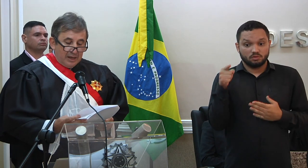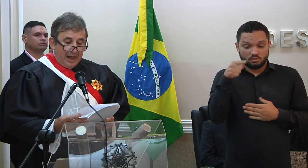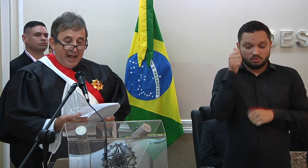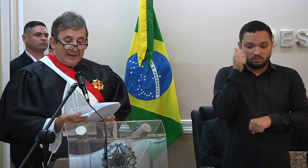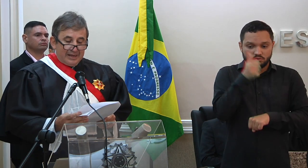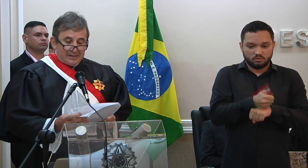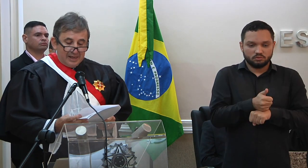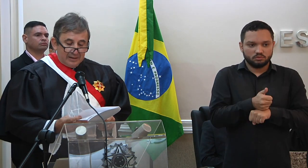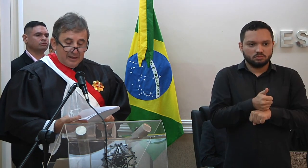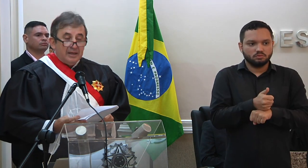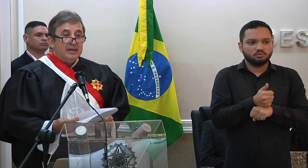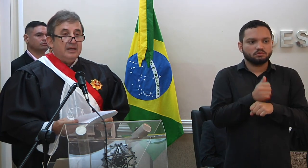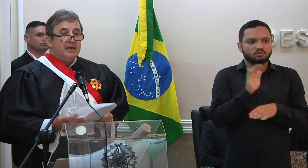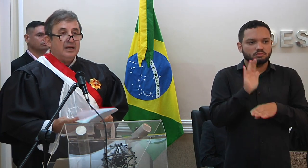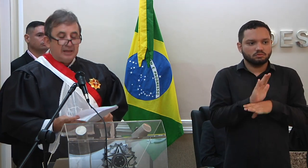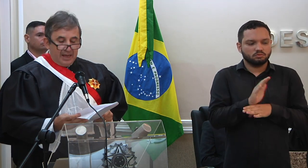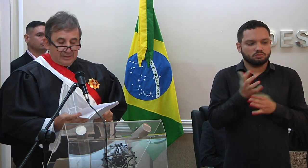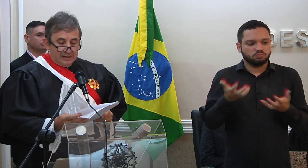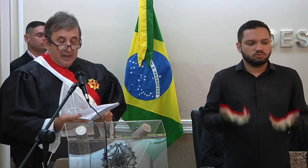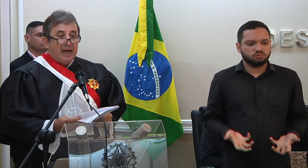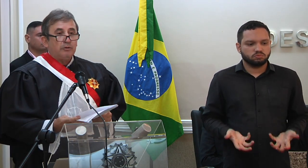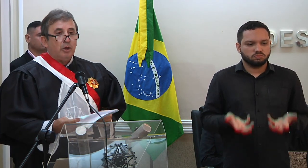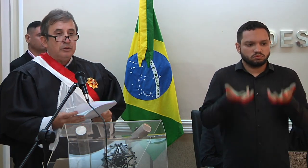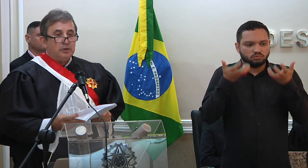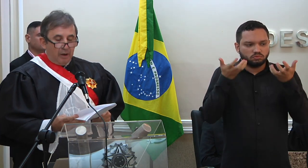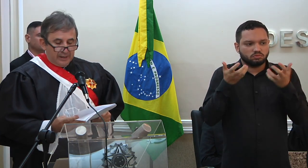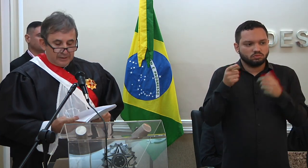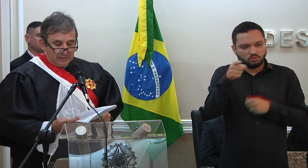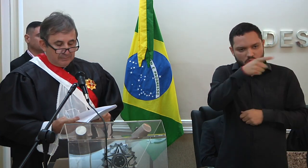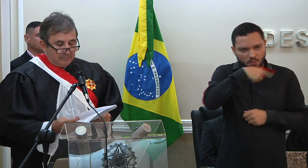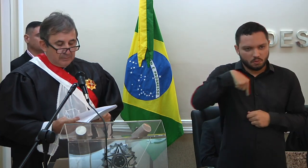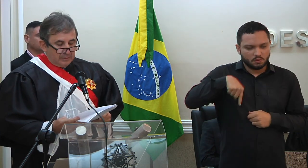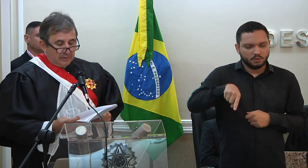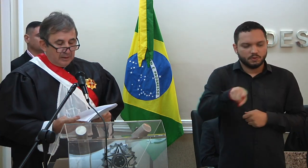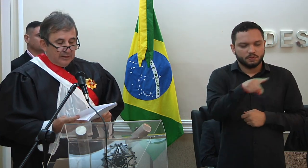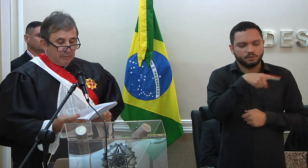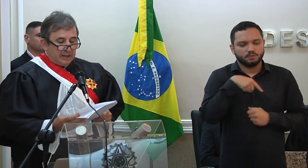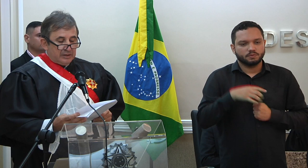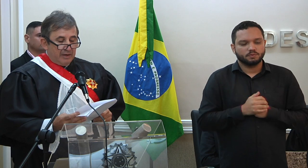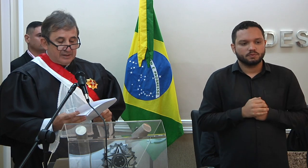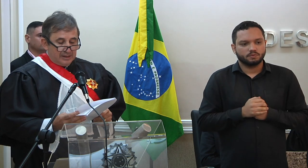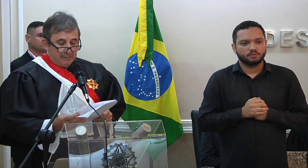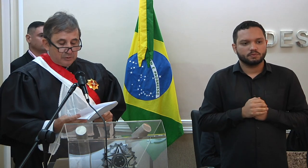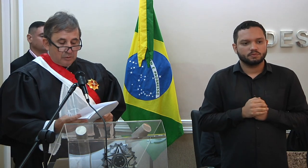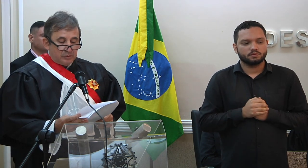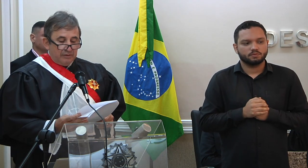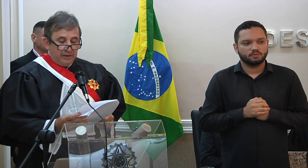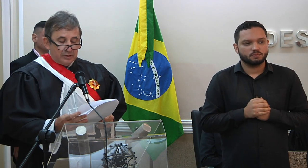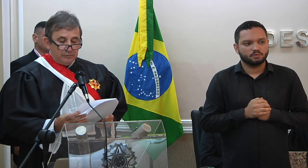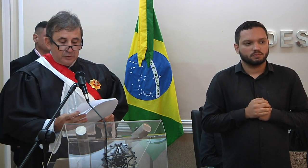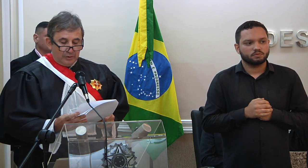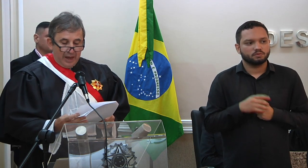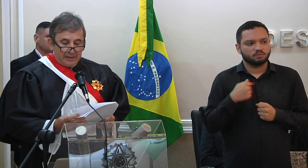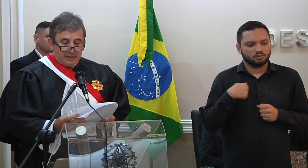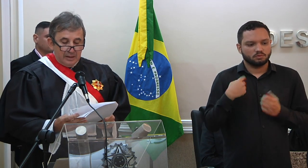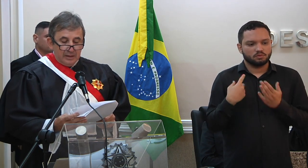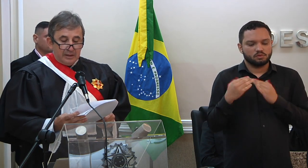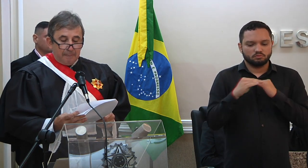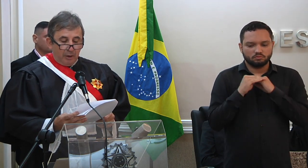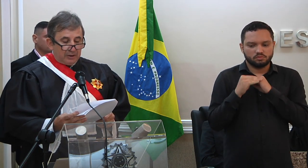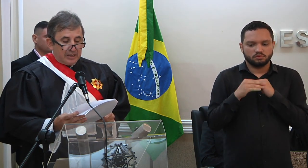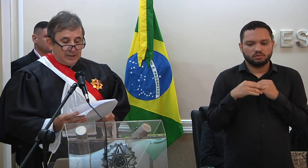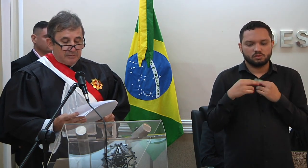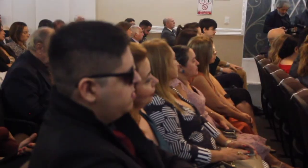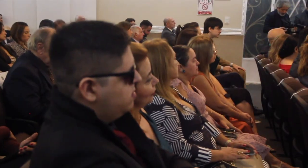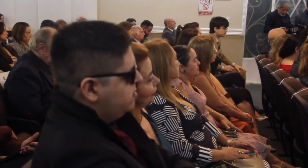João Carlos, acrescenta e engrandece a todos nós que não tergiversamos com os deveres funcionais